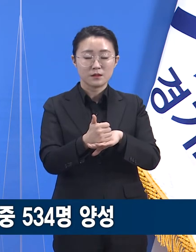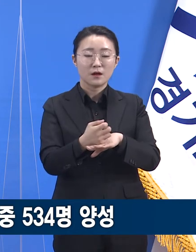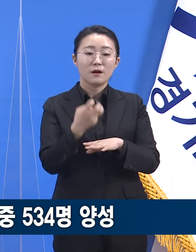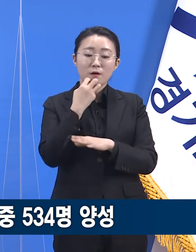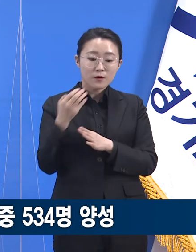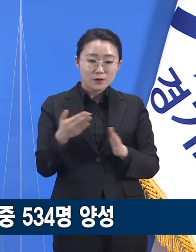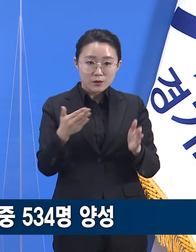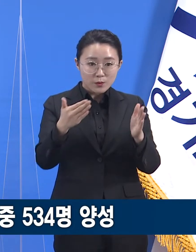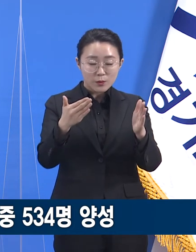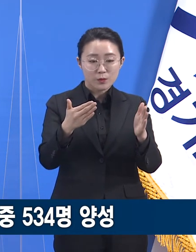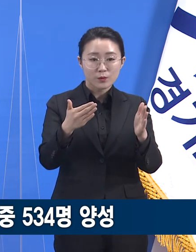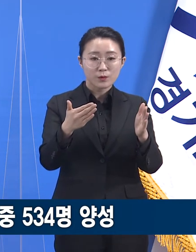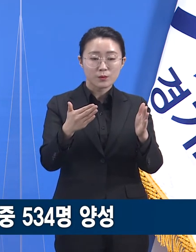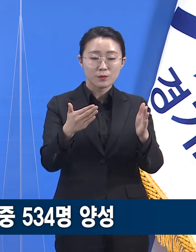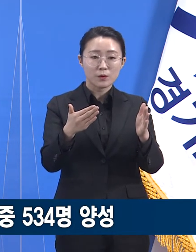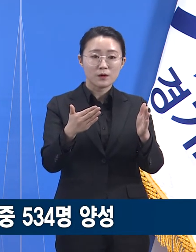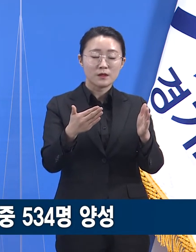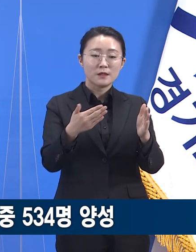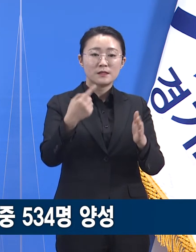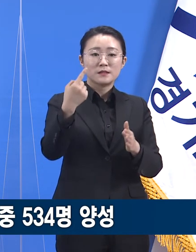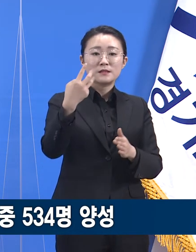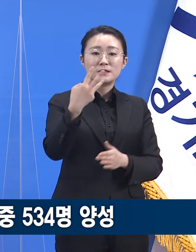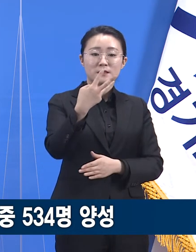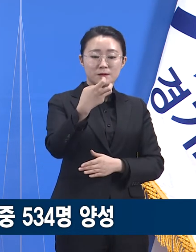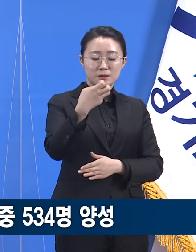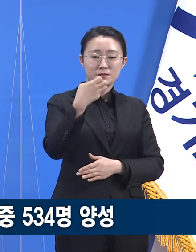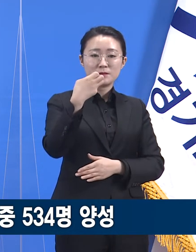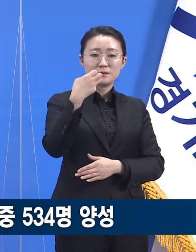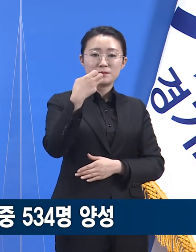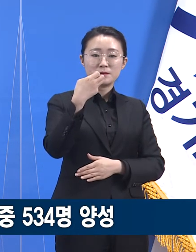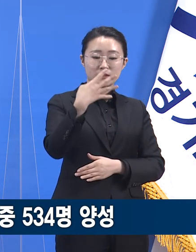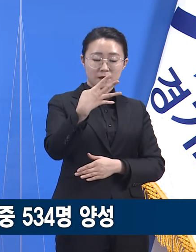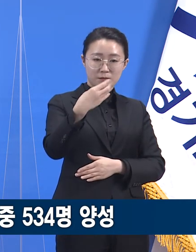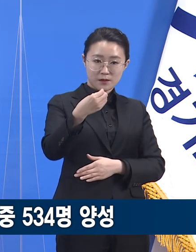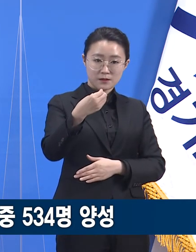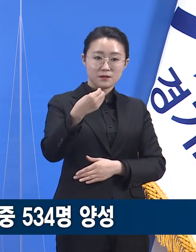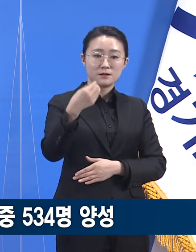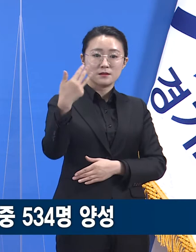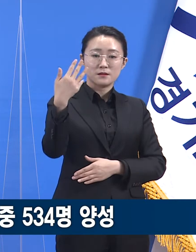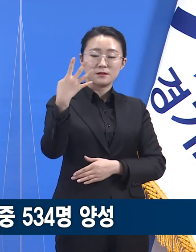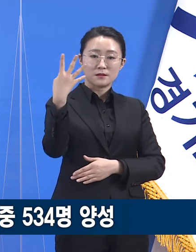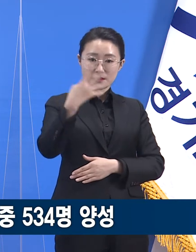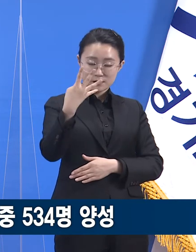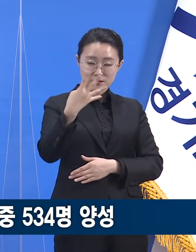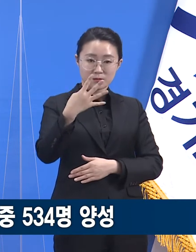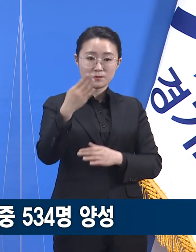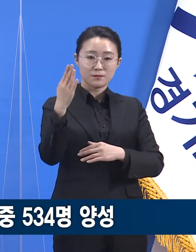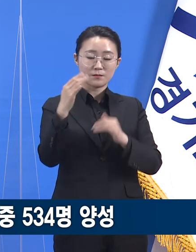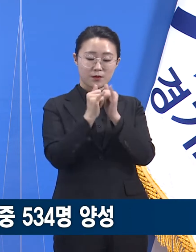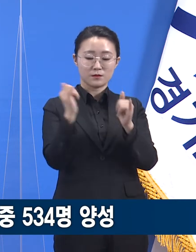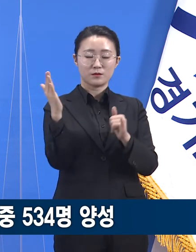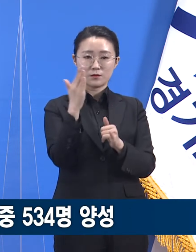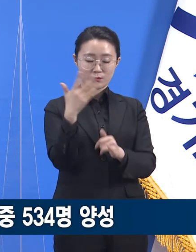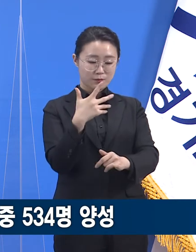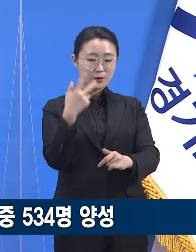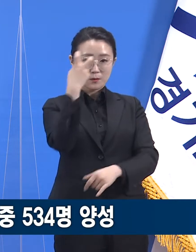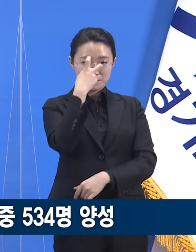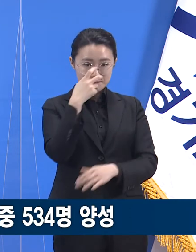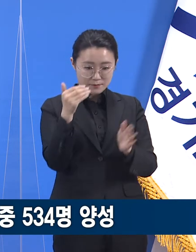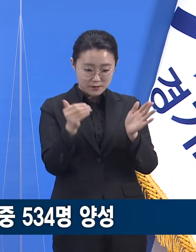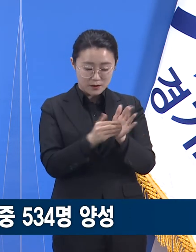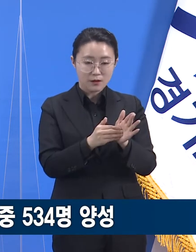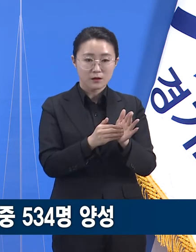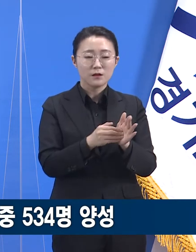총 34만 4,724명이 검사를 받았고 그중 534명에서